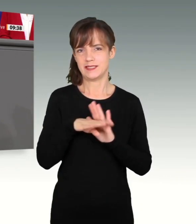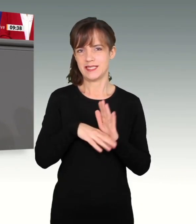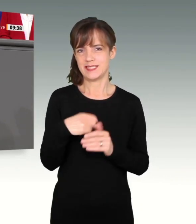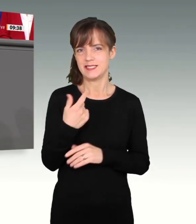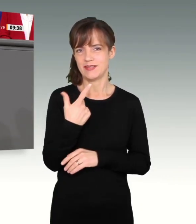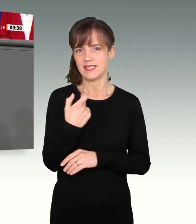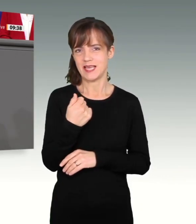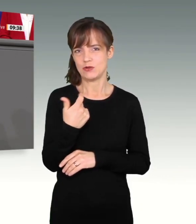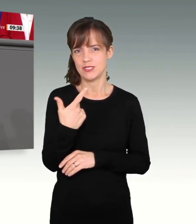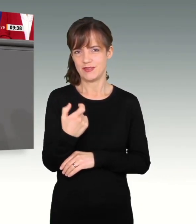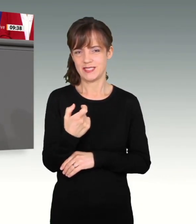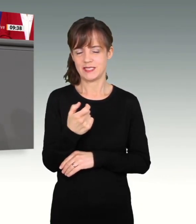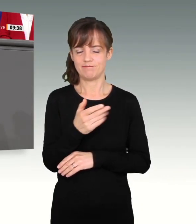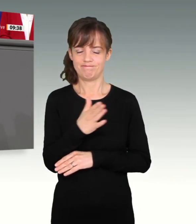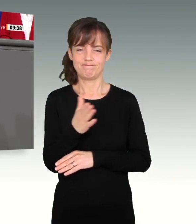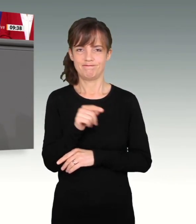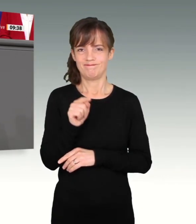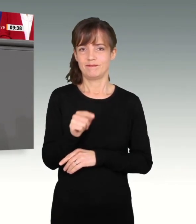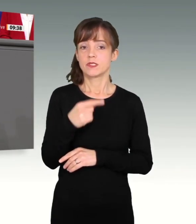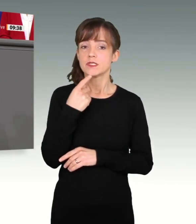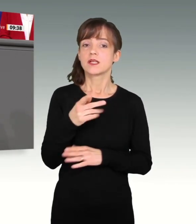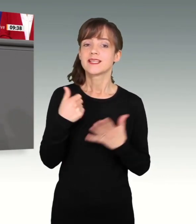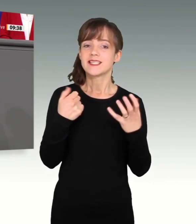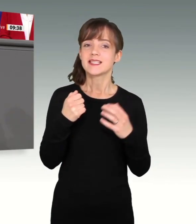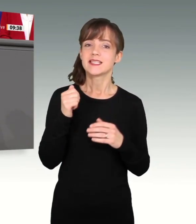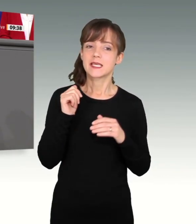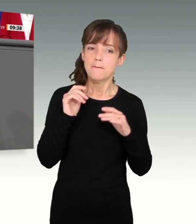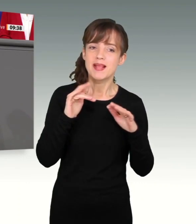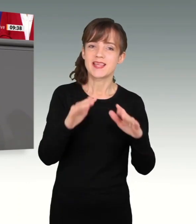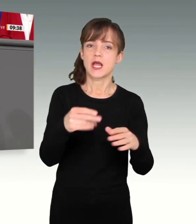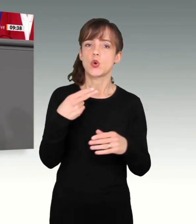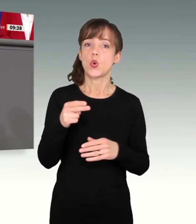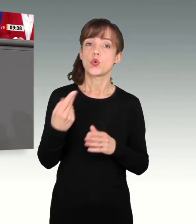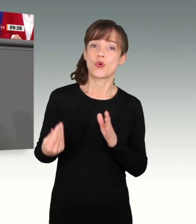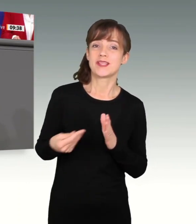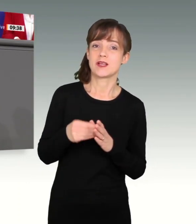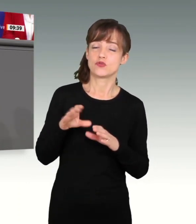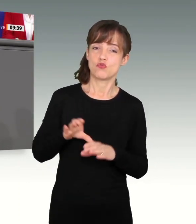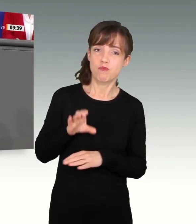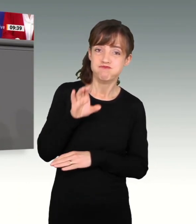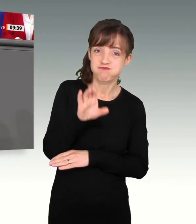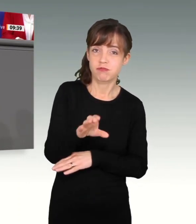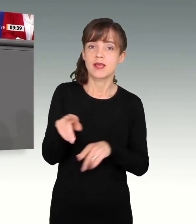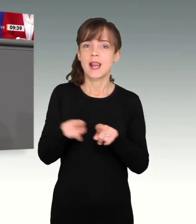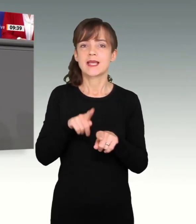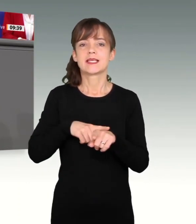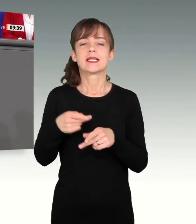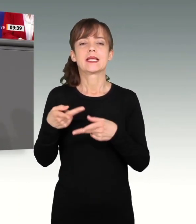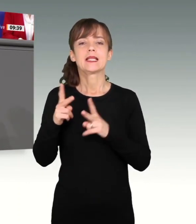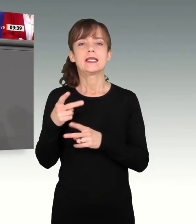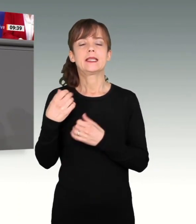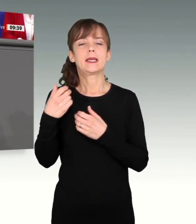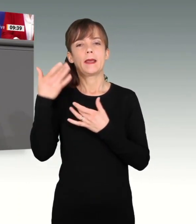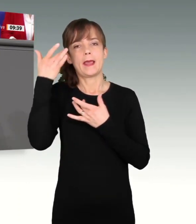gesagt, 60 Milliarden Euro werden im Energie- und Klimafonds zugeführt. Gleichzeitig wird die Höhe der Kreditermächtigung nicht